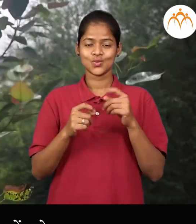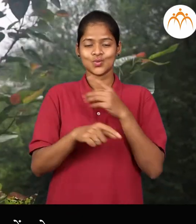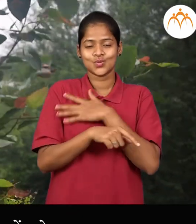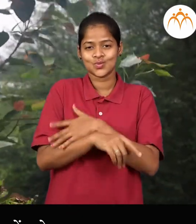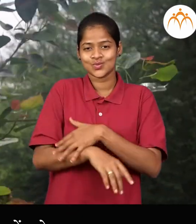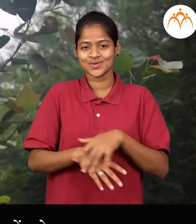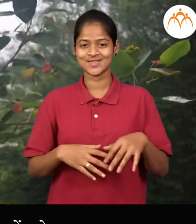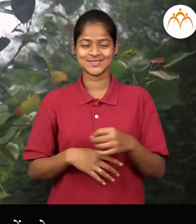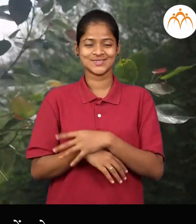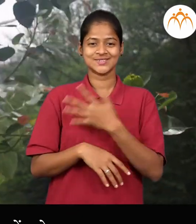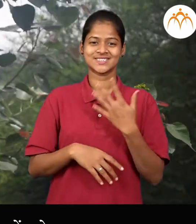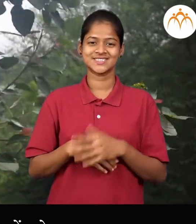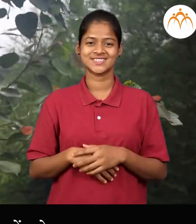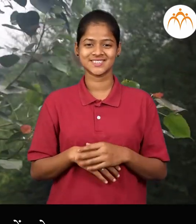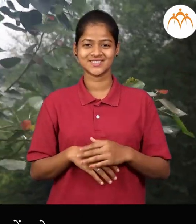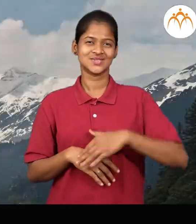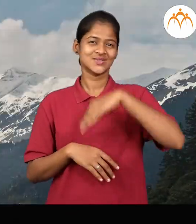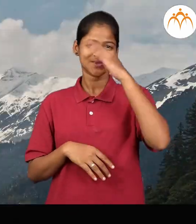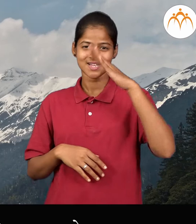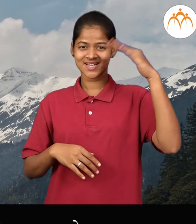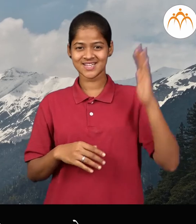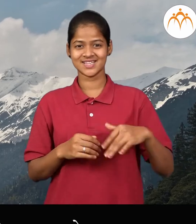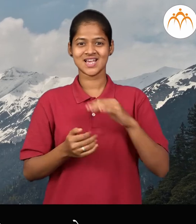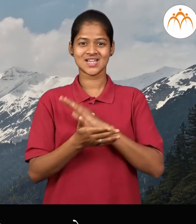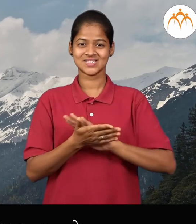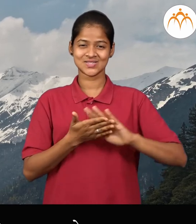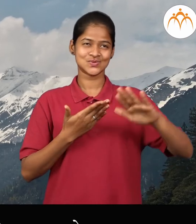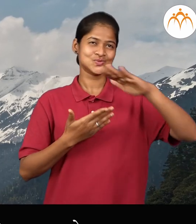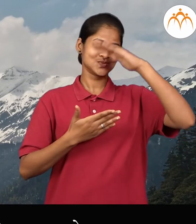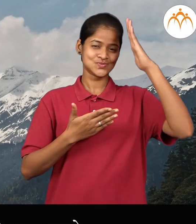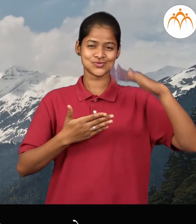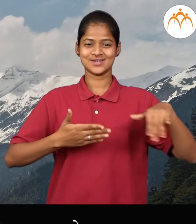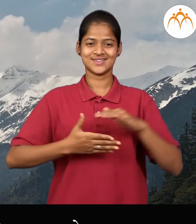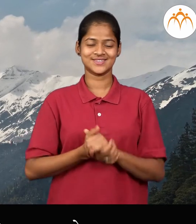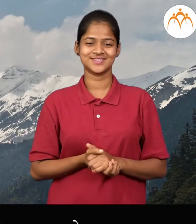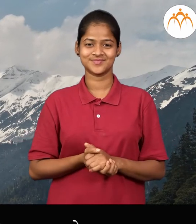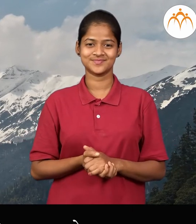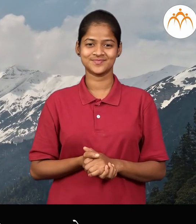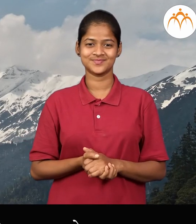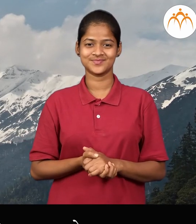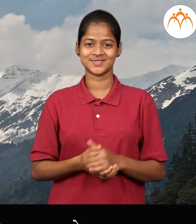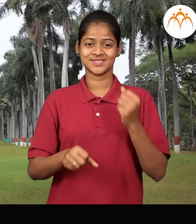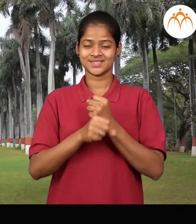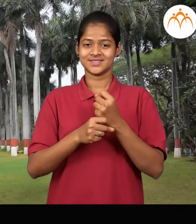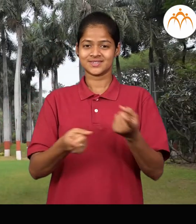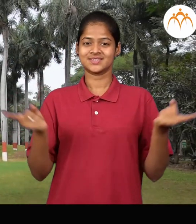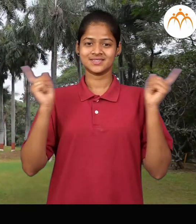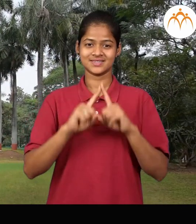वारा अंगाला जूमतो, परवत, हिमालय परवत, भारताचे रक्षन करतो, बाग, ही